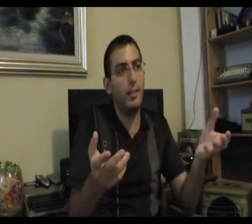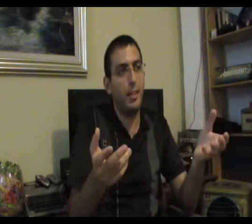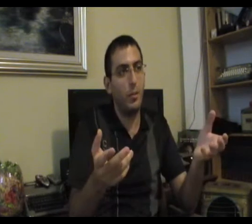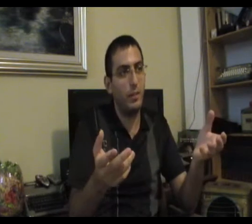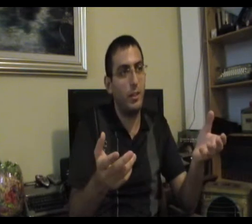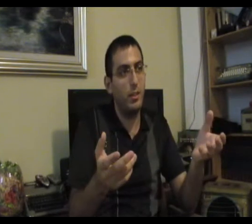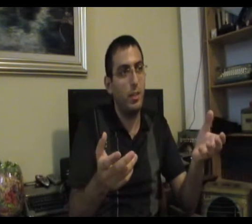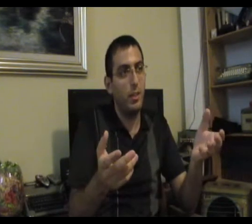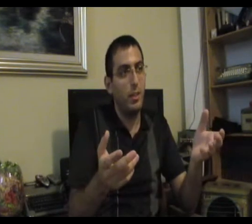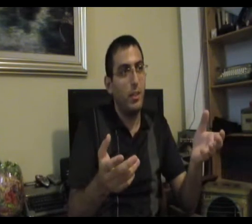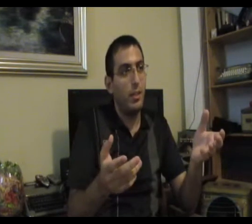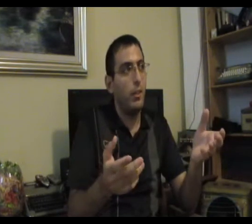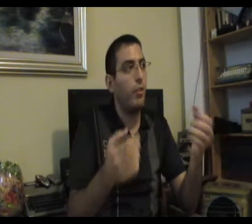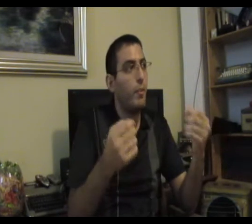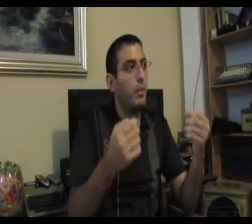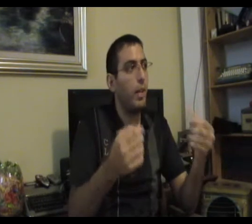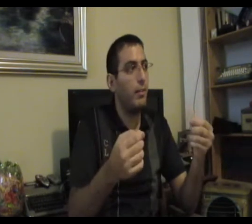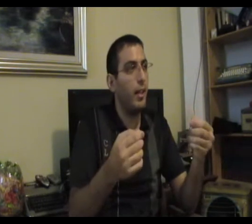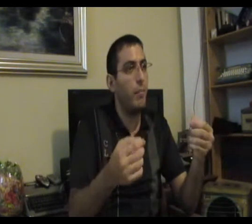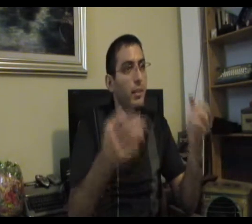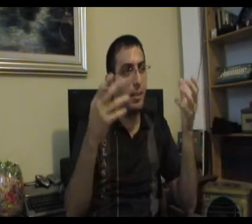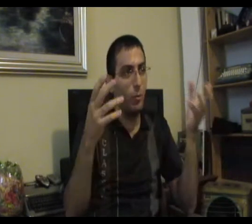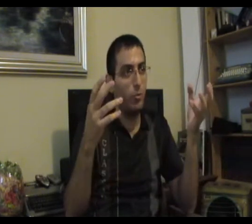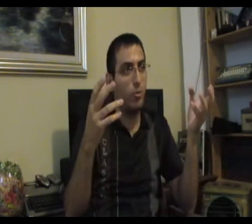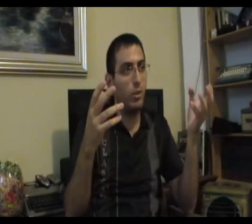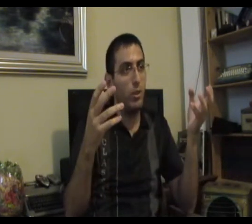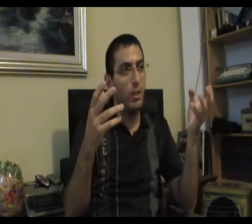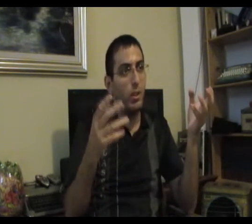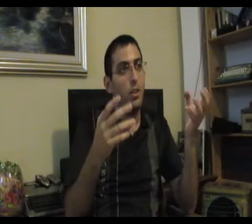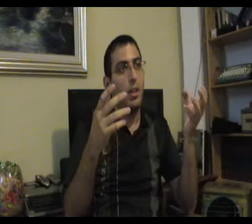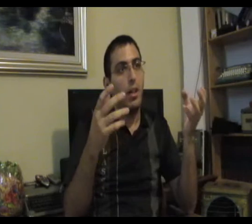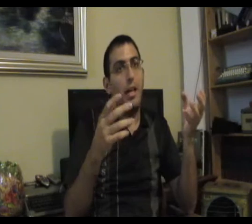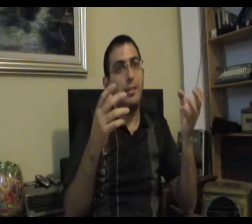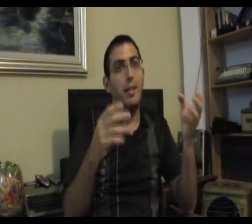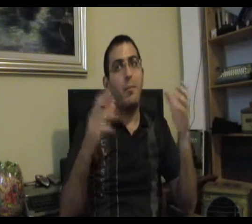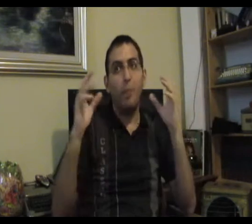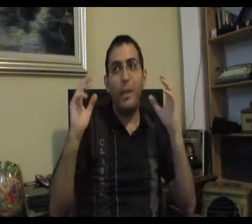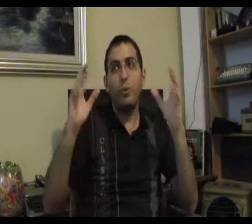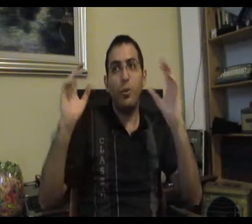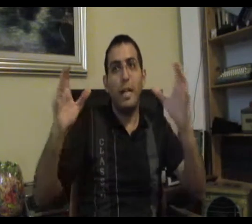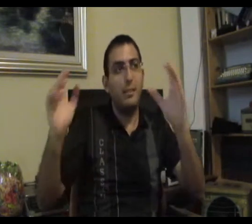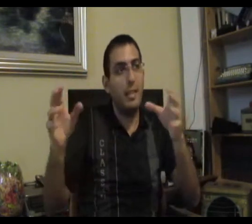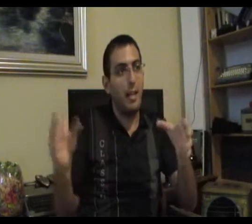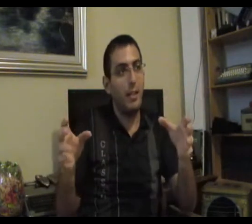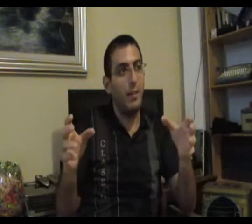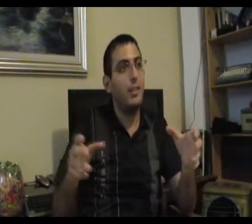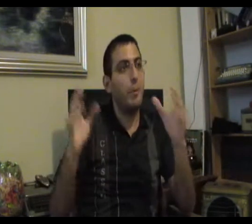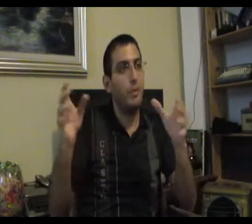אם תנצח או תפסיד נכון? עכשיו אם אתה לוקח את החיים ברצינות אז אתה ממש רוצה להצליח ואז אתה ממש